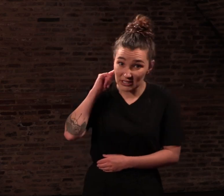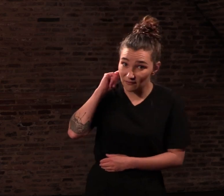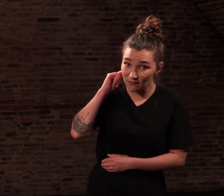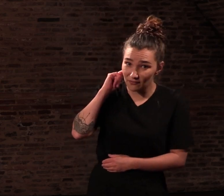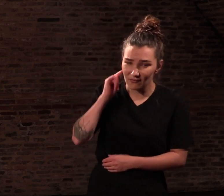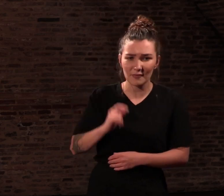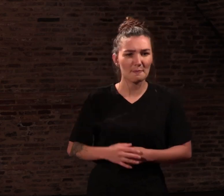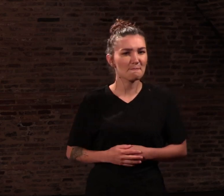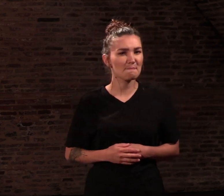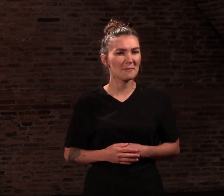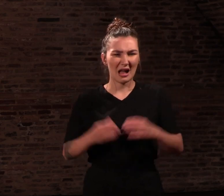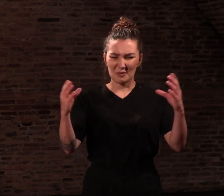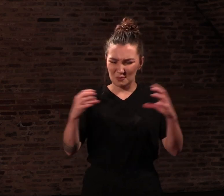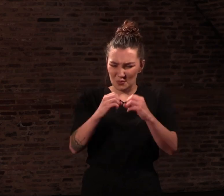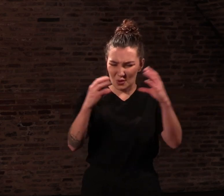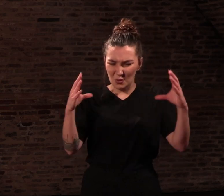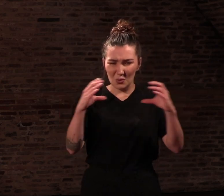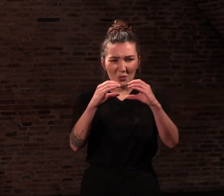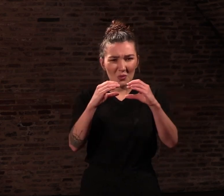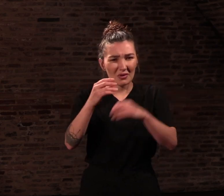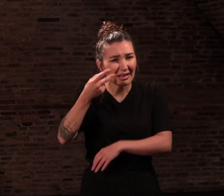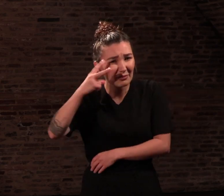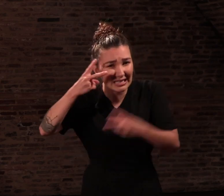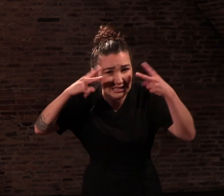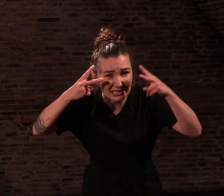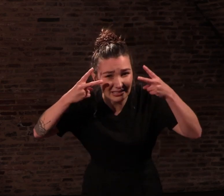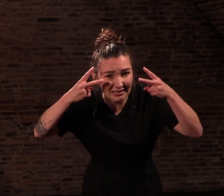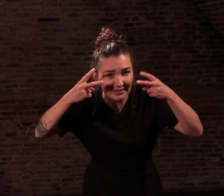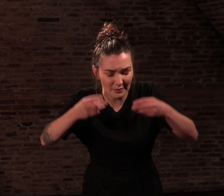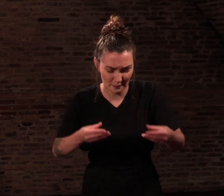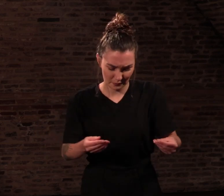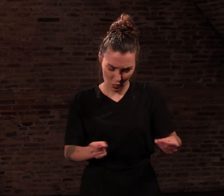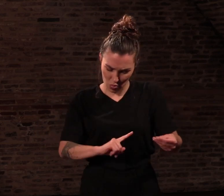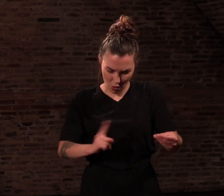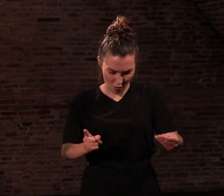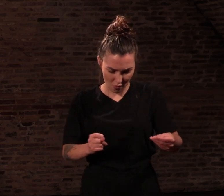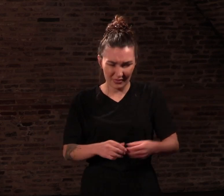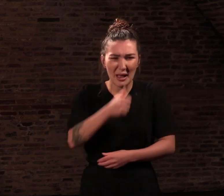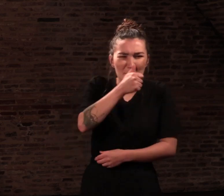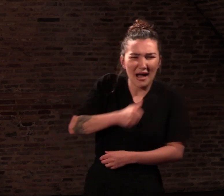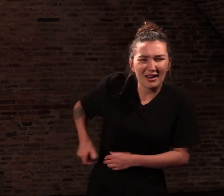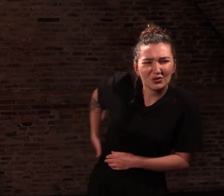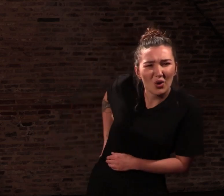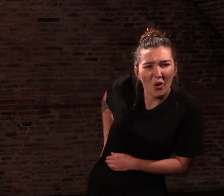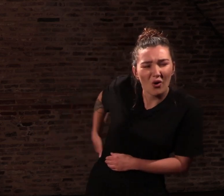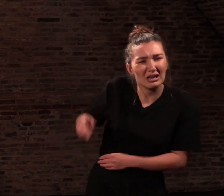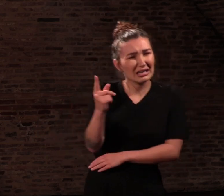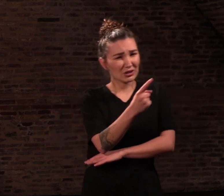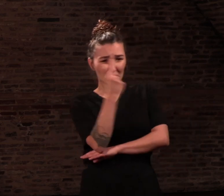crises de tétanie, d'épilepsie ? Non. Des douleurs lombaires, des étourdissements, des